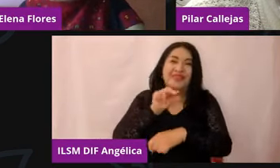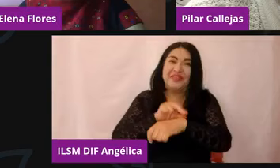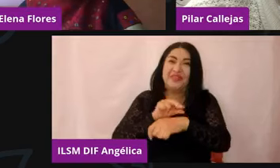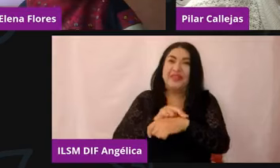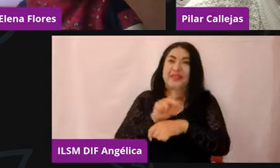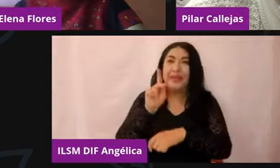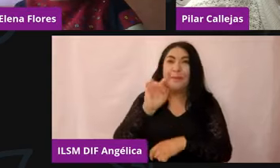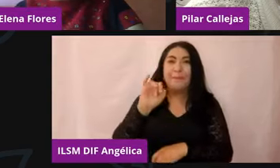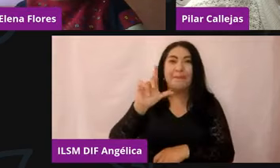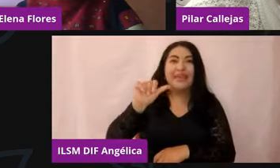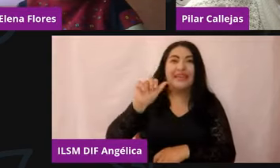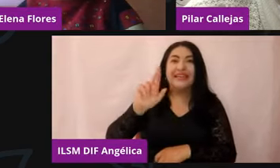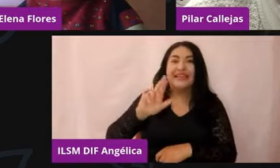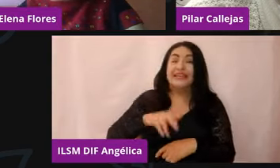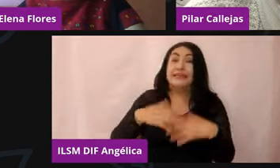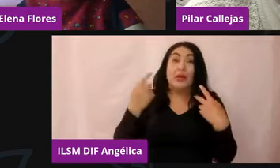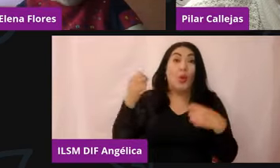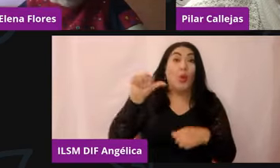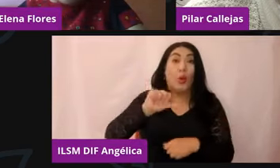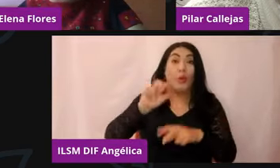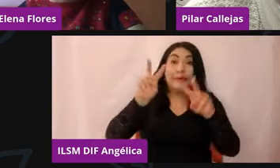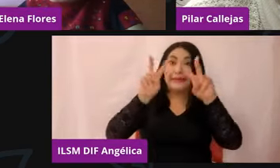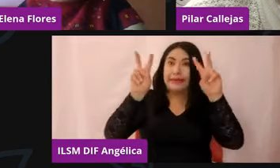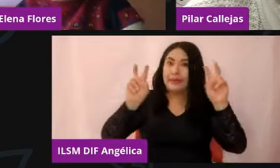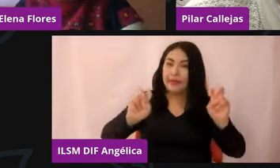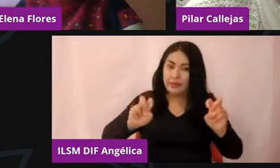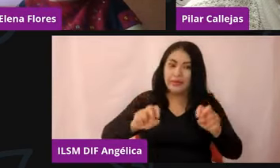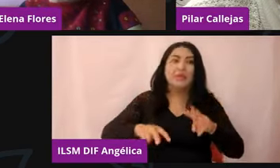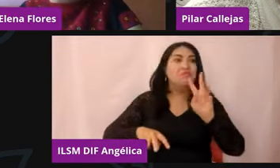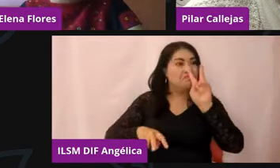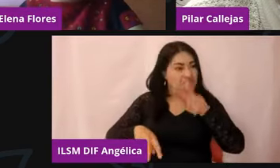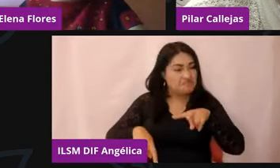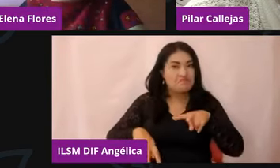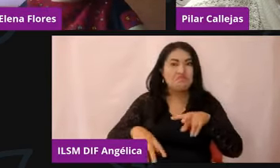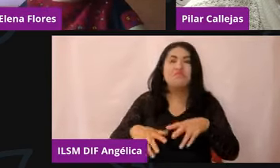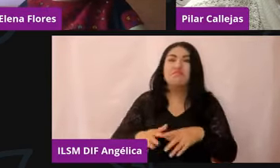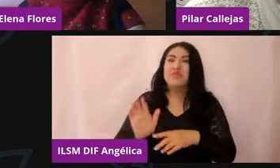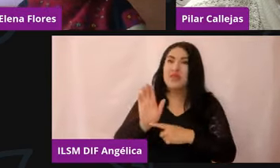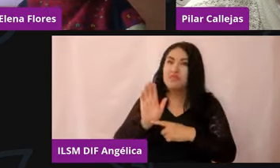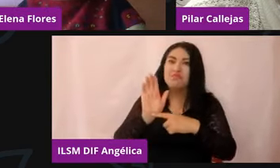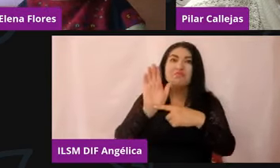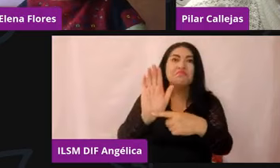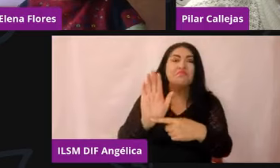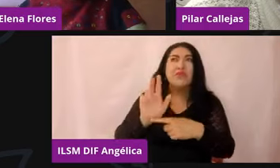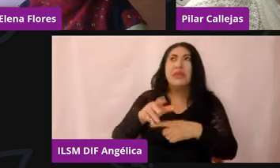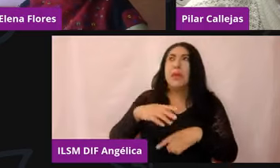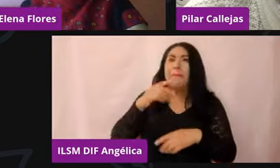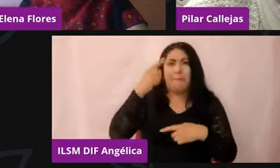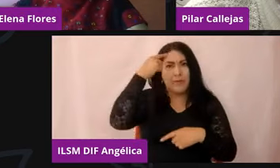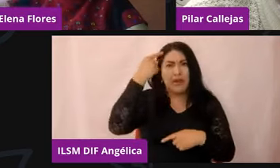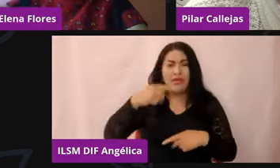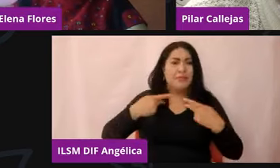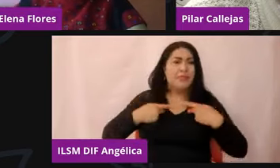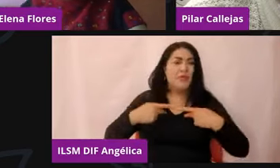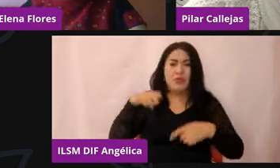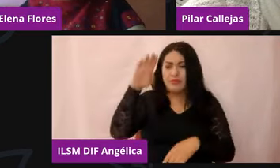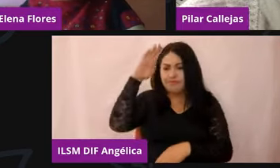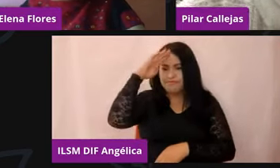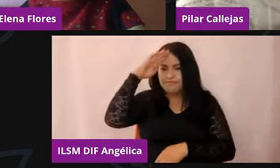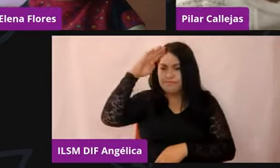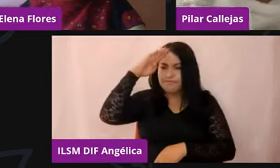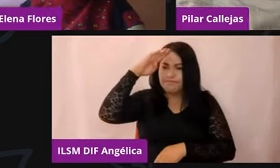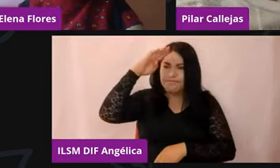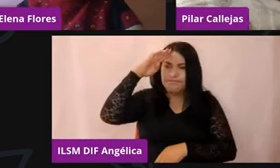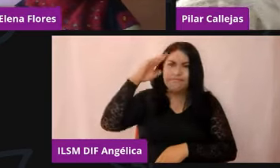hoy que conviene, que propone, que invita a la reflexión, sobre todo de grandes y